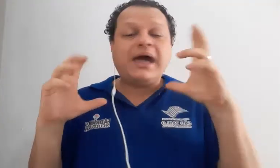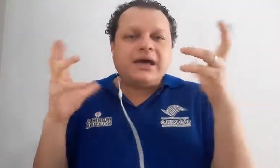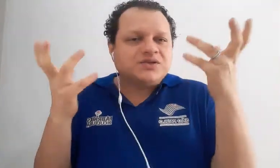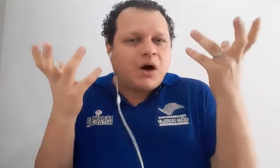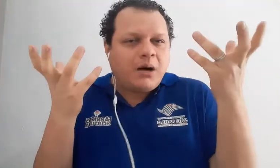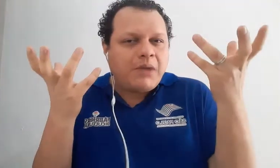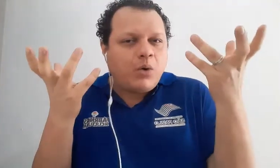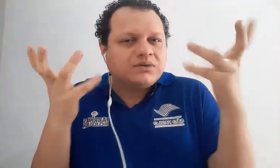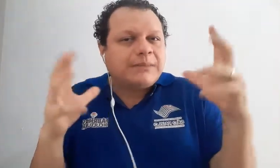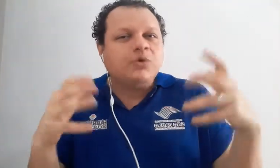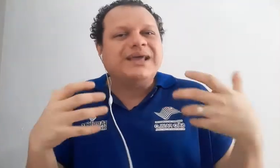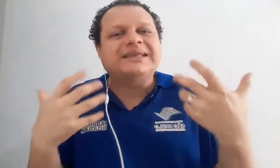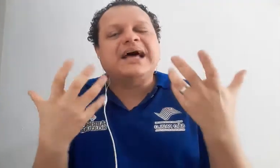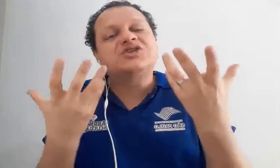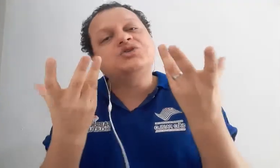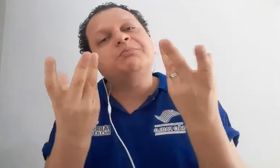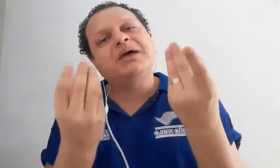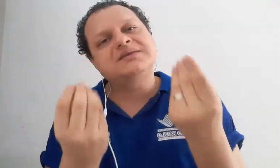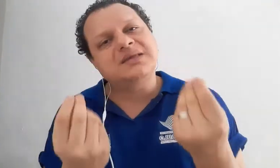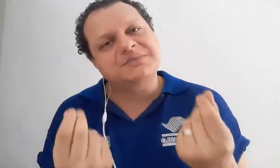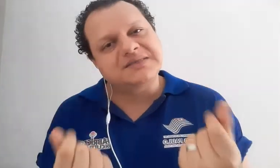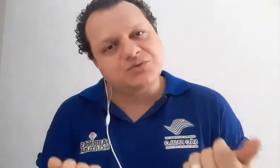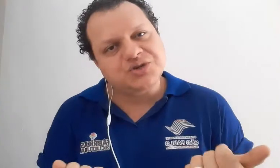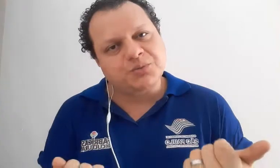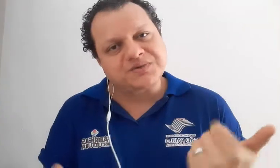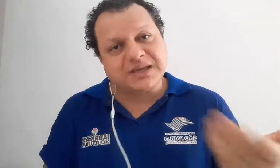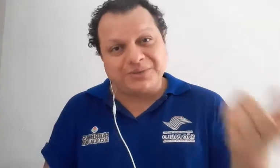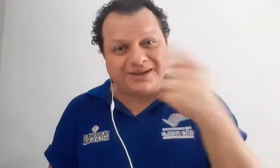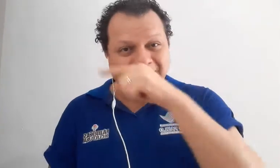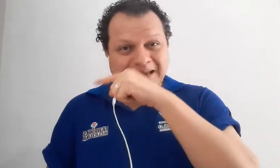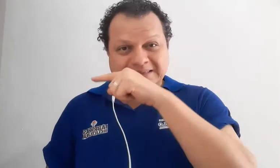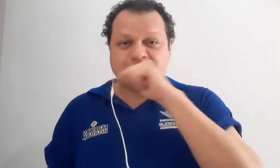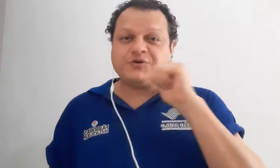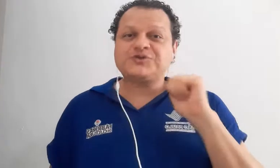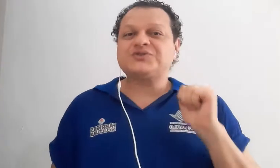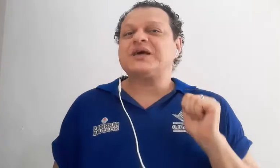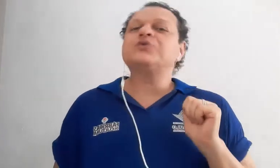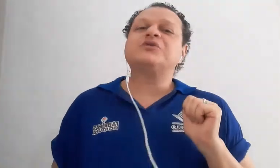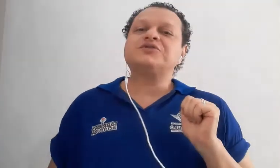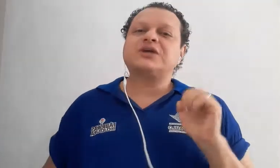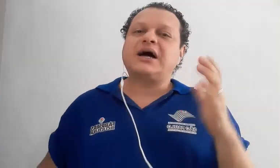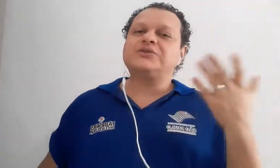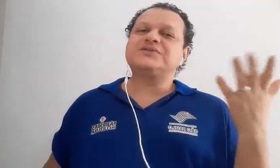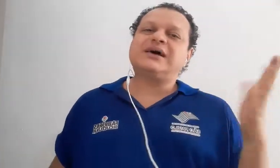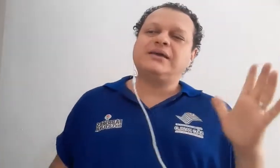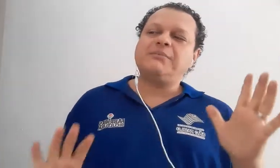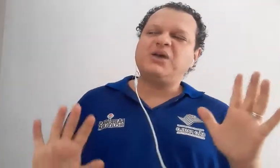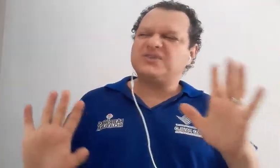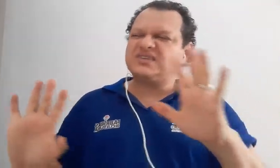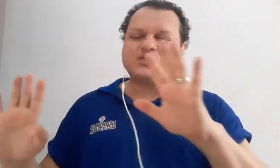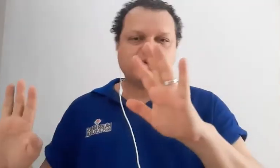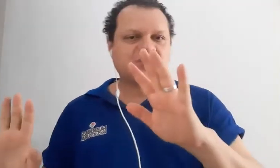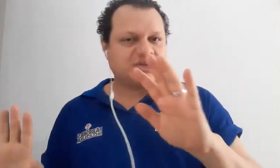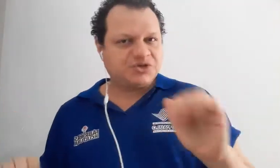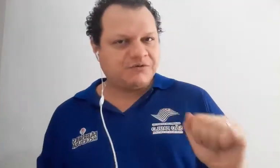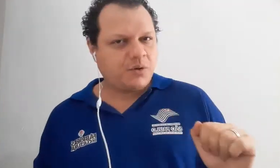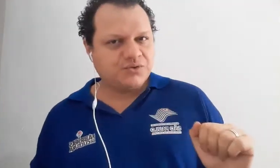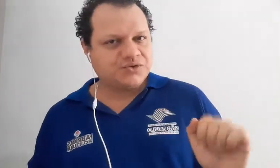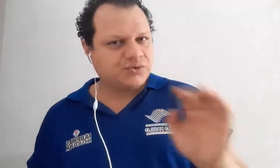é só uma outra modalidade de percepção de música. Porque se eu fosse usar o sofisticado, eu estaria meio que sendo pejorativo com os surdos.